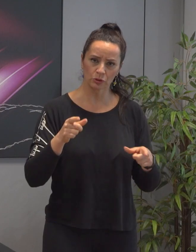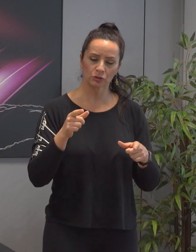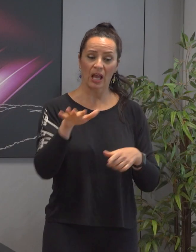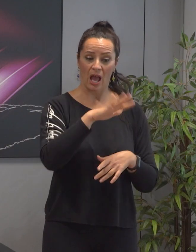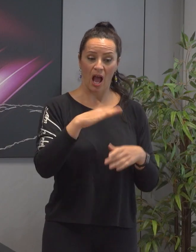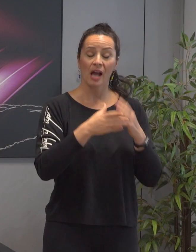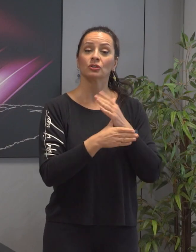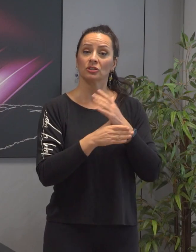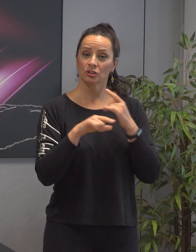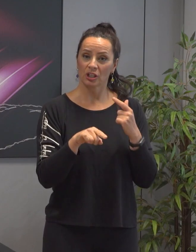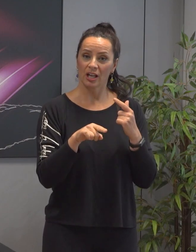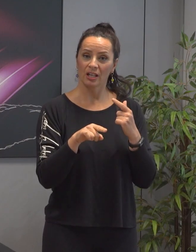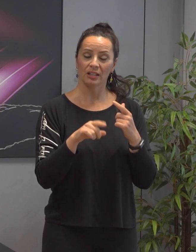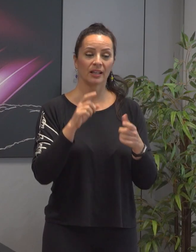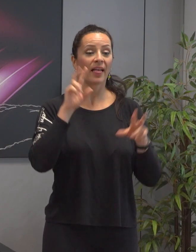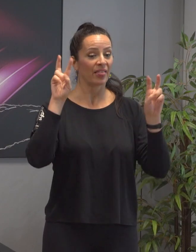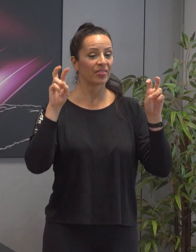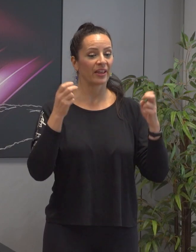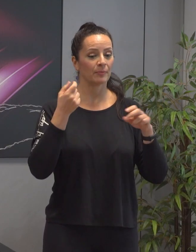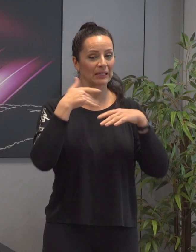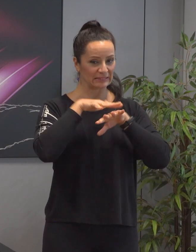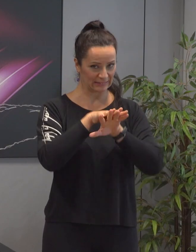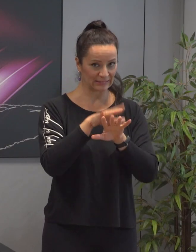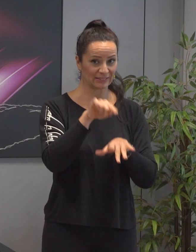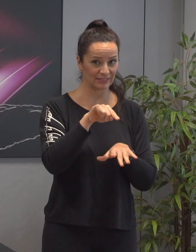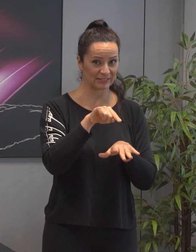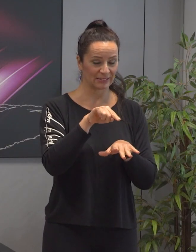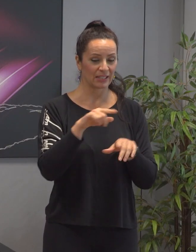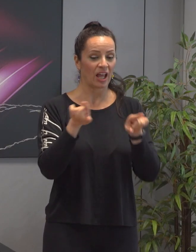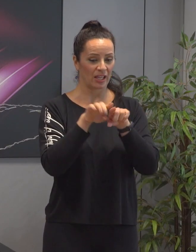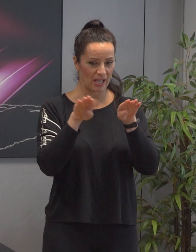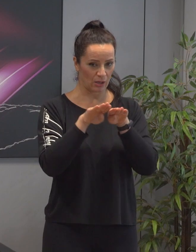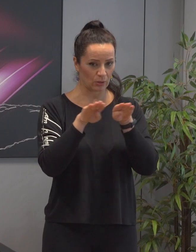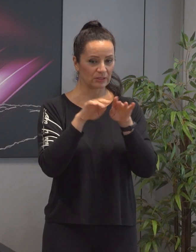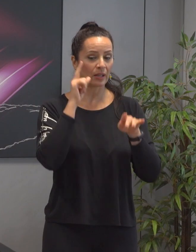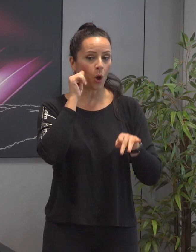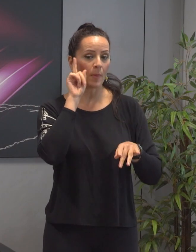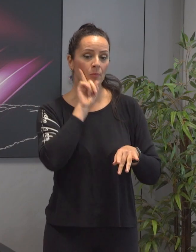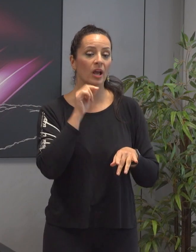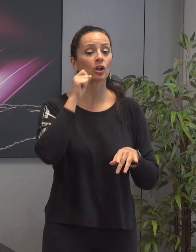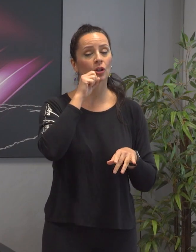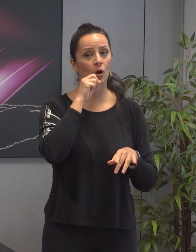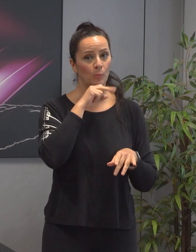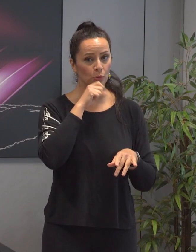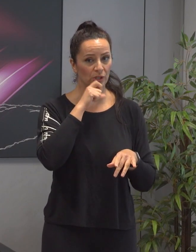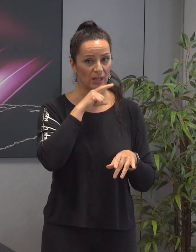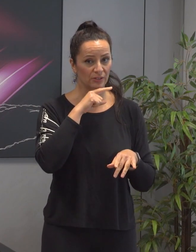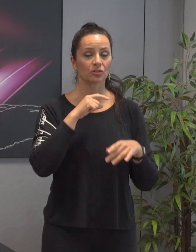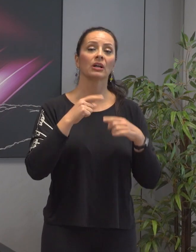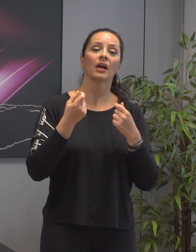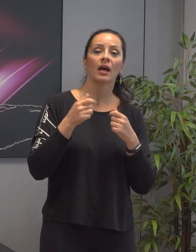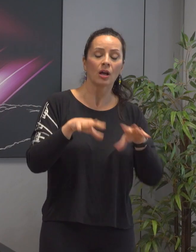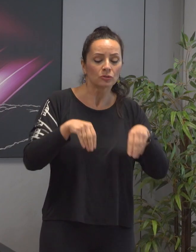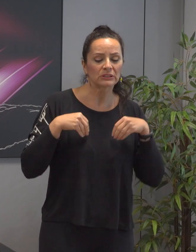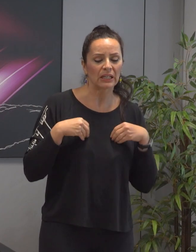Conselho do Seixal, as questões relativas à inclusão e à igualdade de género e de oportunidades sempre